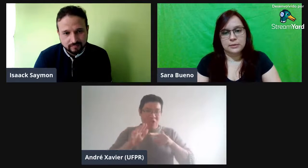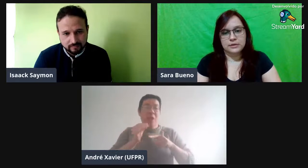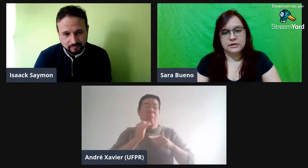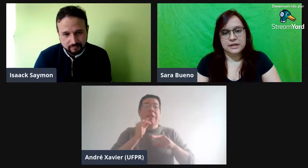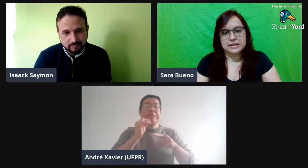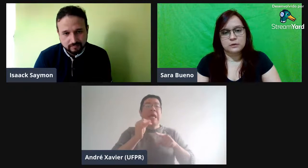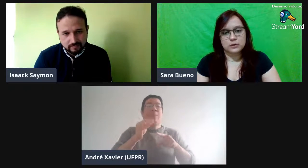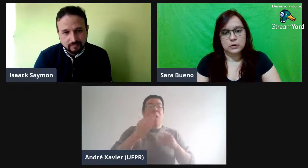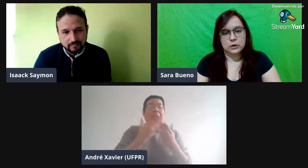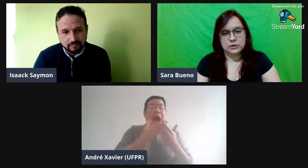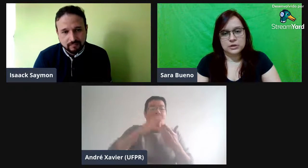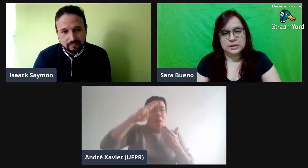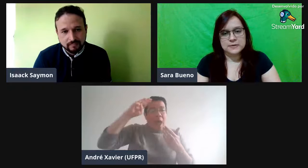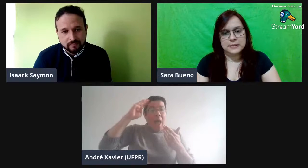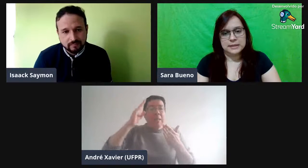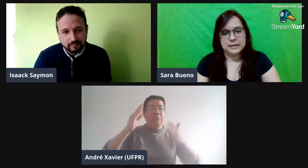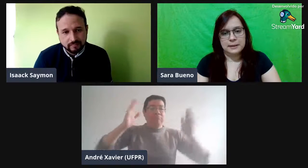uma variação fonológica, ele explica, né?